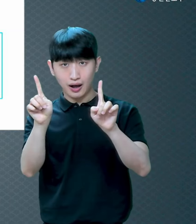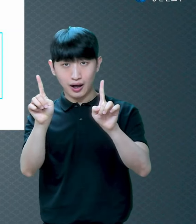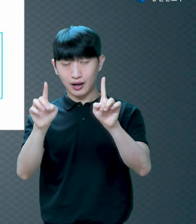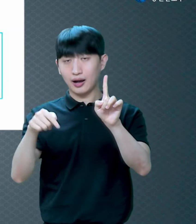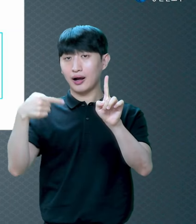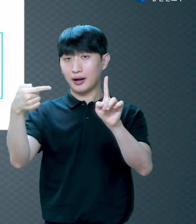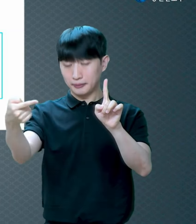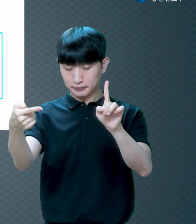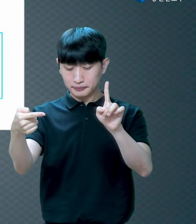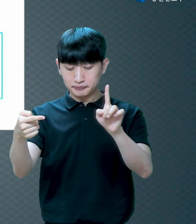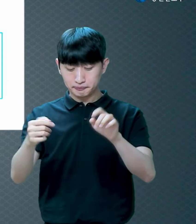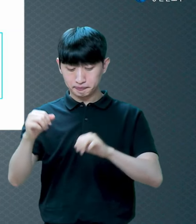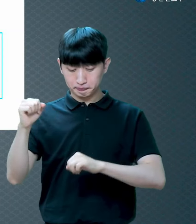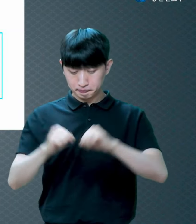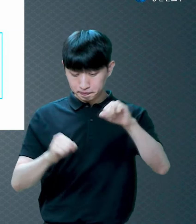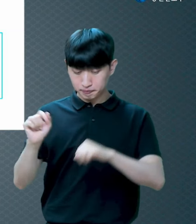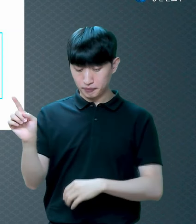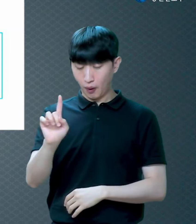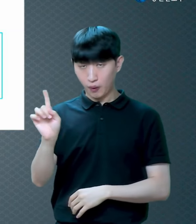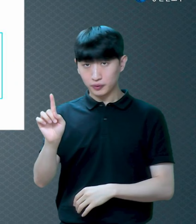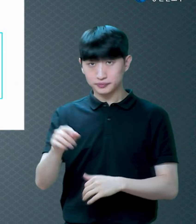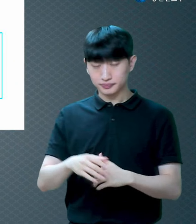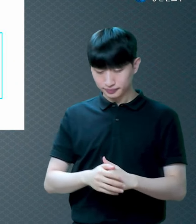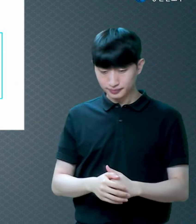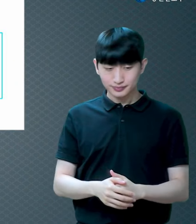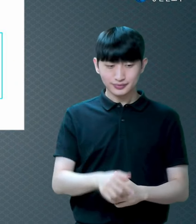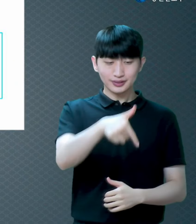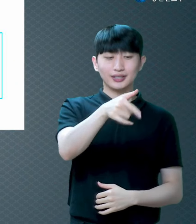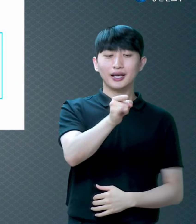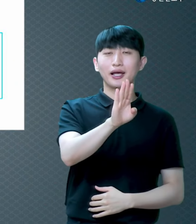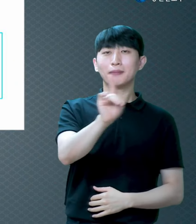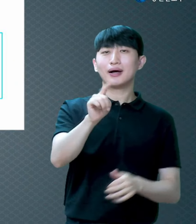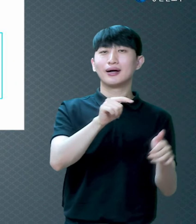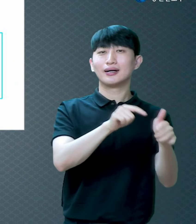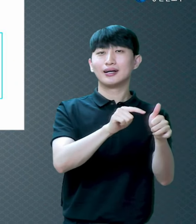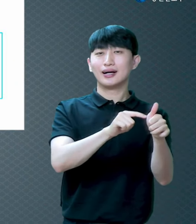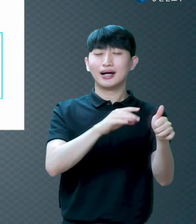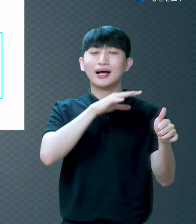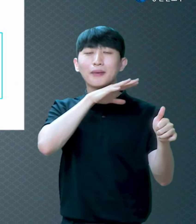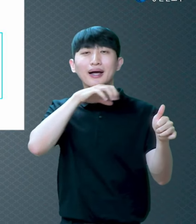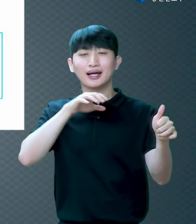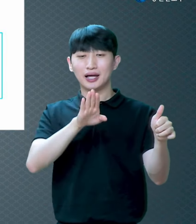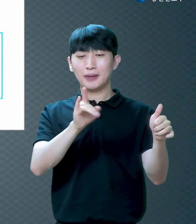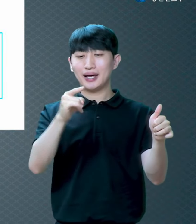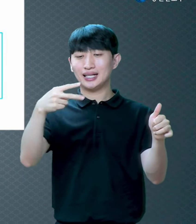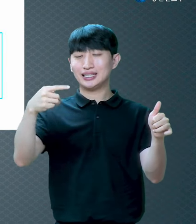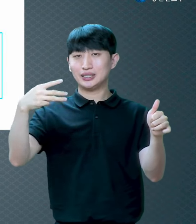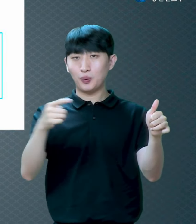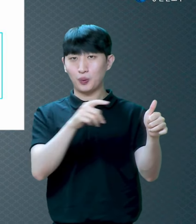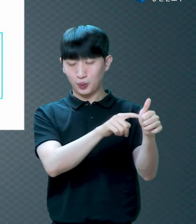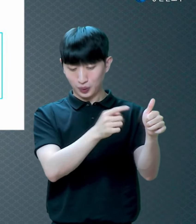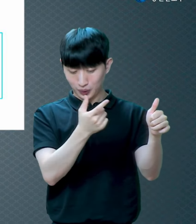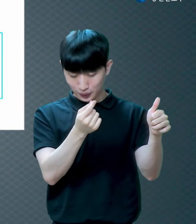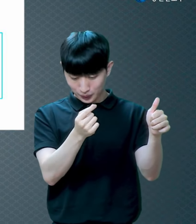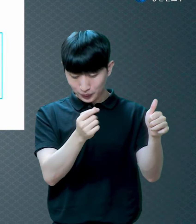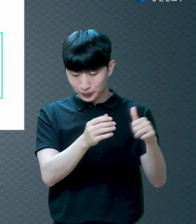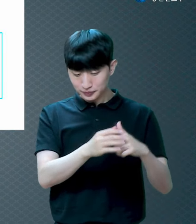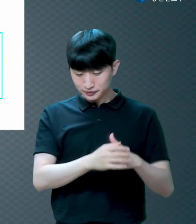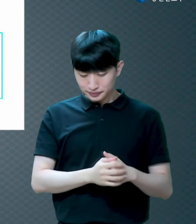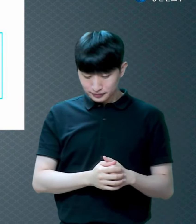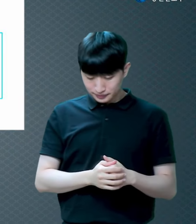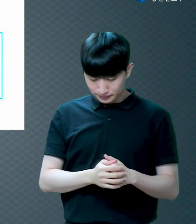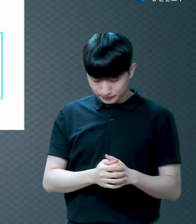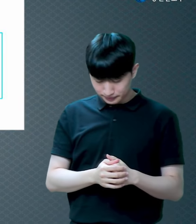베드로입니다 보이시고 그 후에 오백여 형제에게 일시에